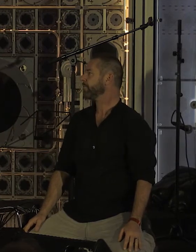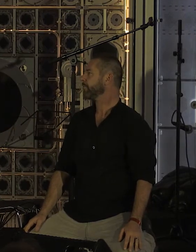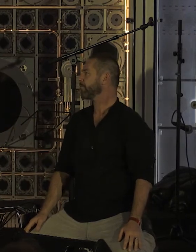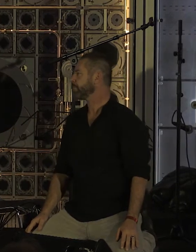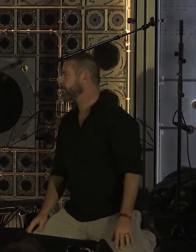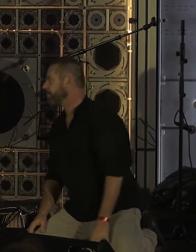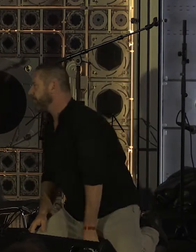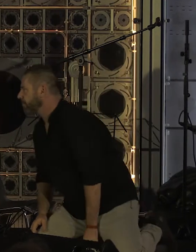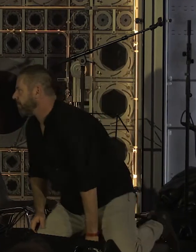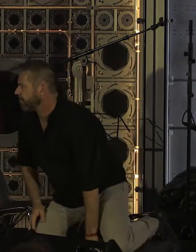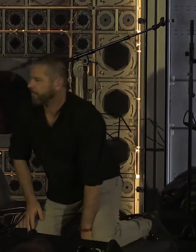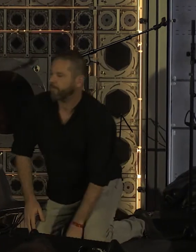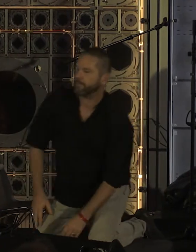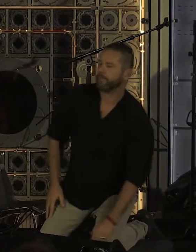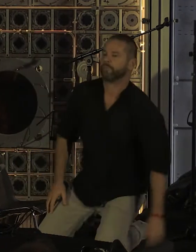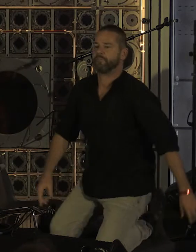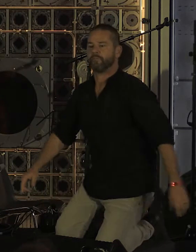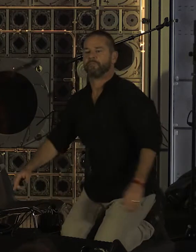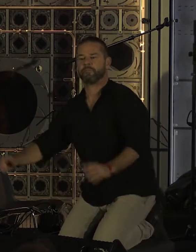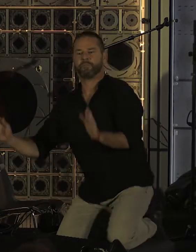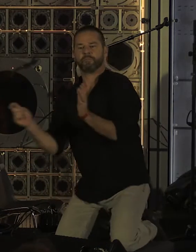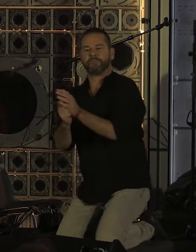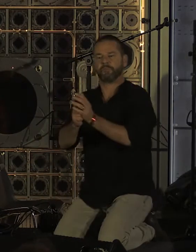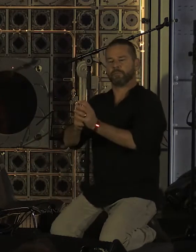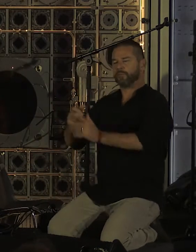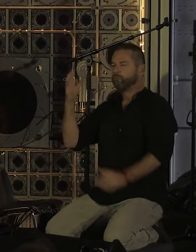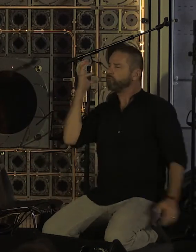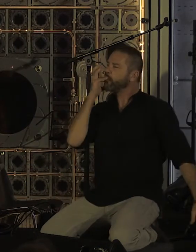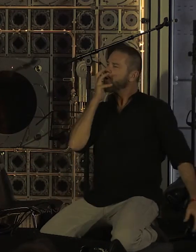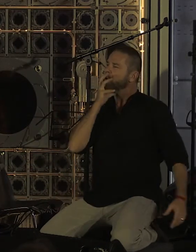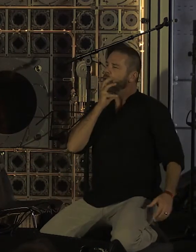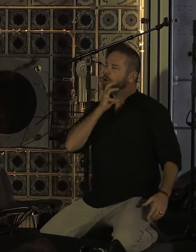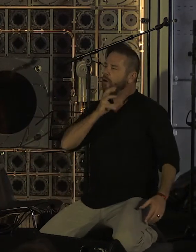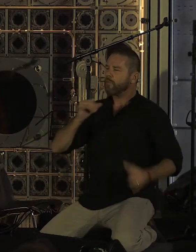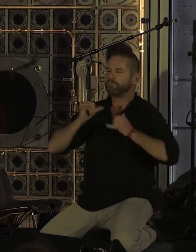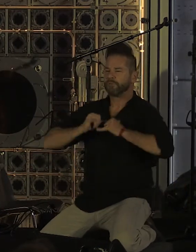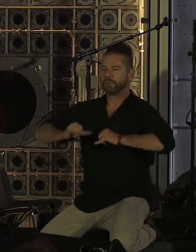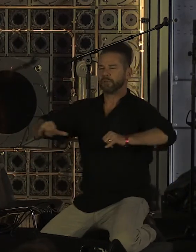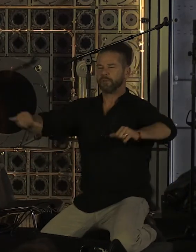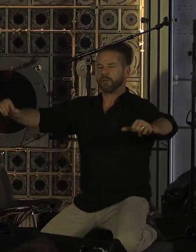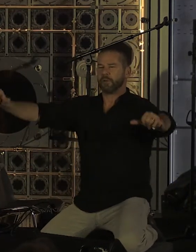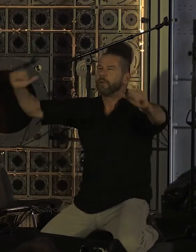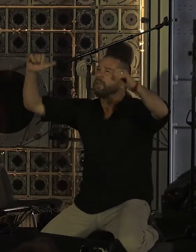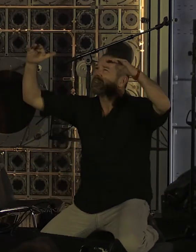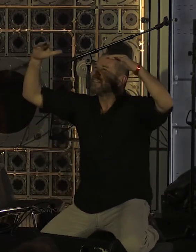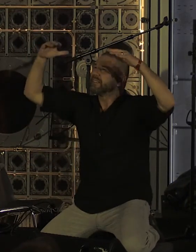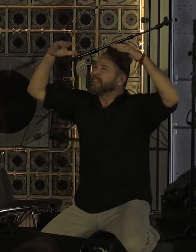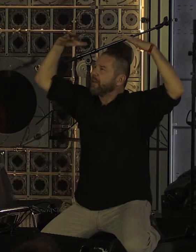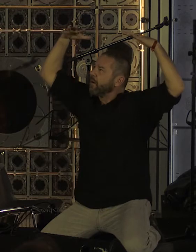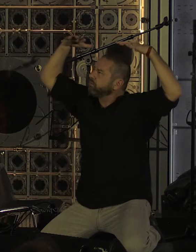Après un jour de chaleur Oppressante, humide Sous un ciel bas Après un jour de sueur